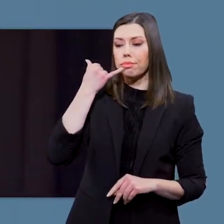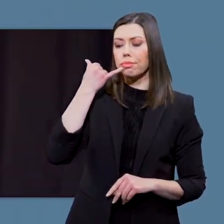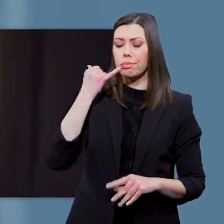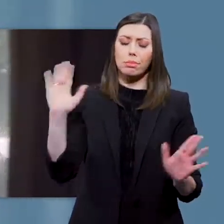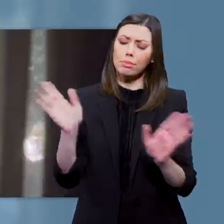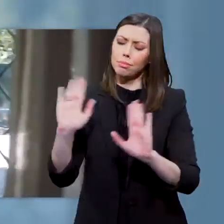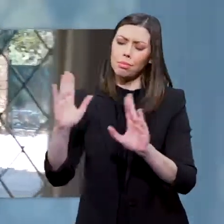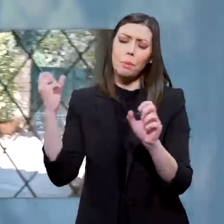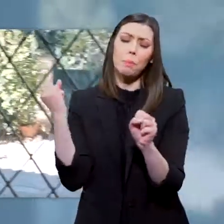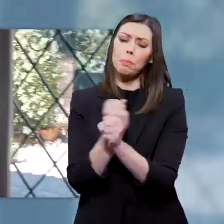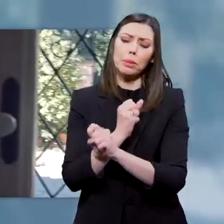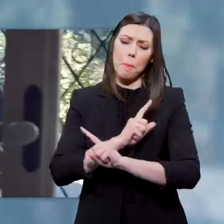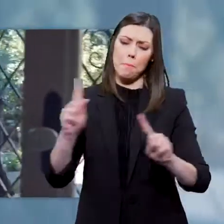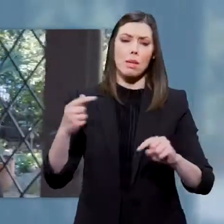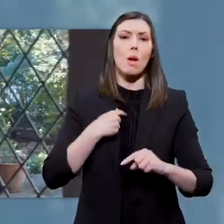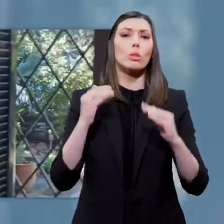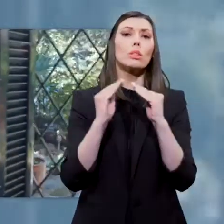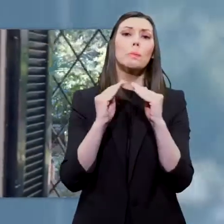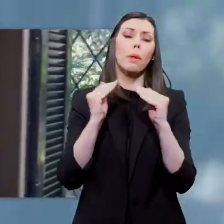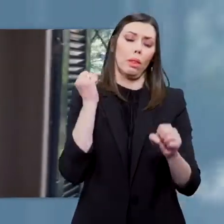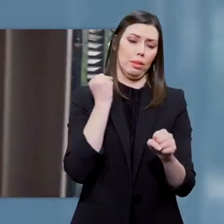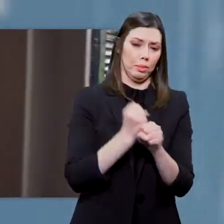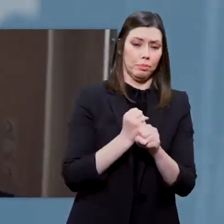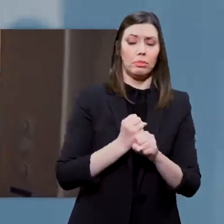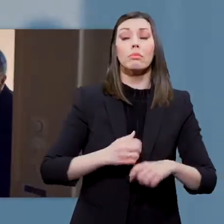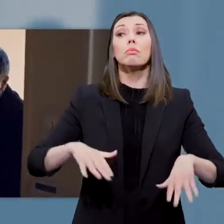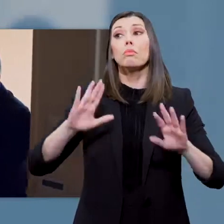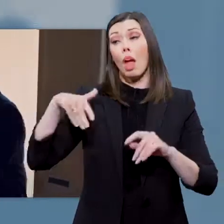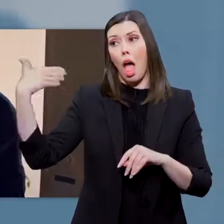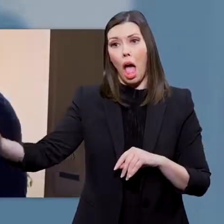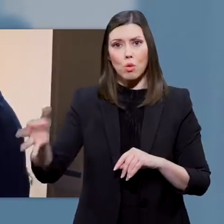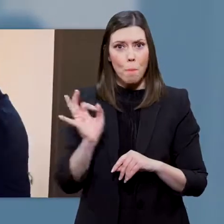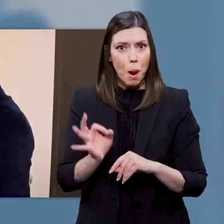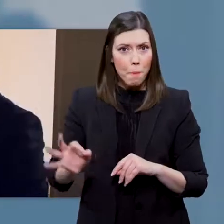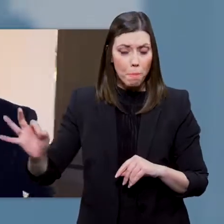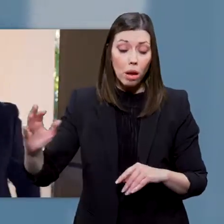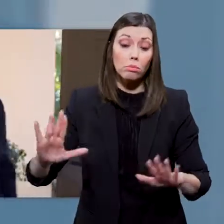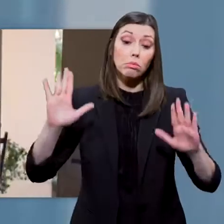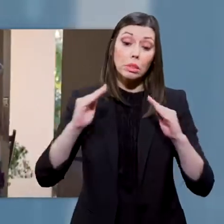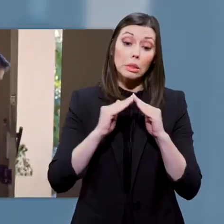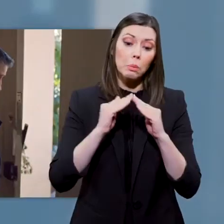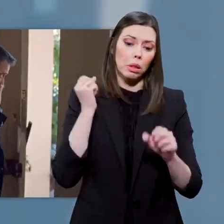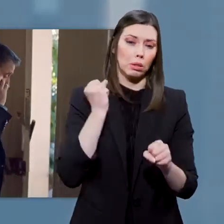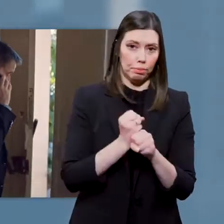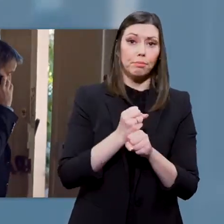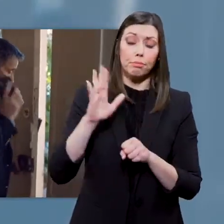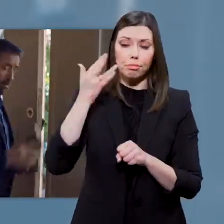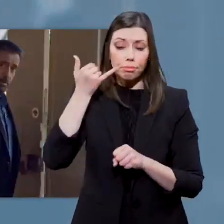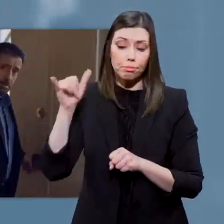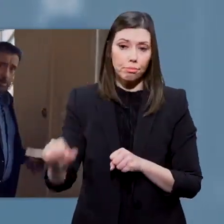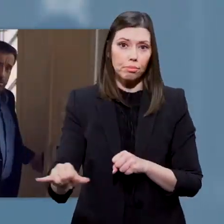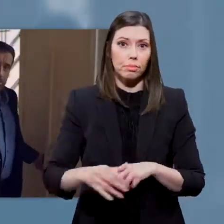Όχι, όχι, μην επιμένεις, θα μείνω μέσα. Όσο ο ιός κυκλοφορεί έξω, εγώ θα μείνω μέσα. Γεια!